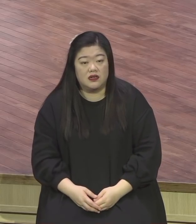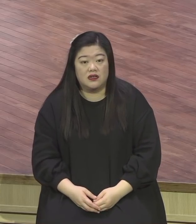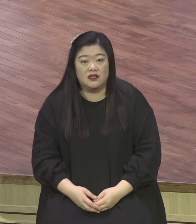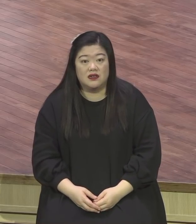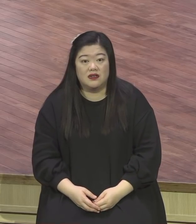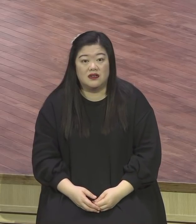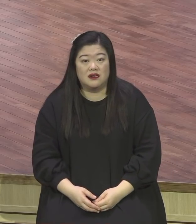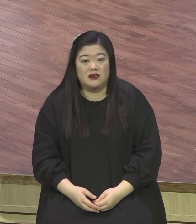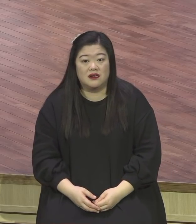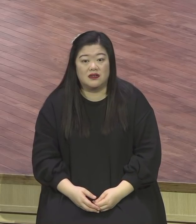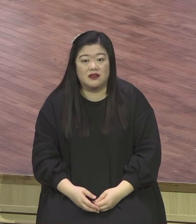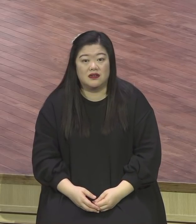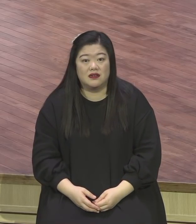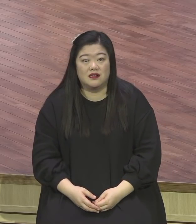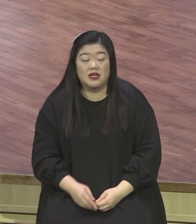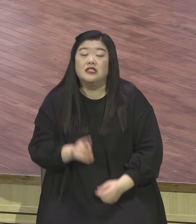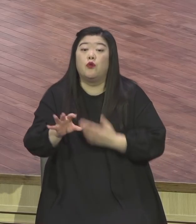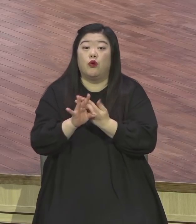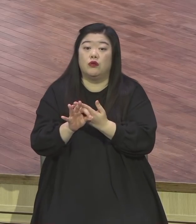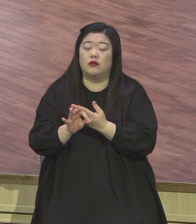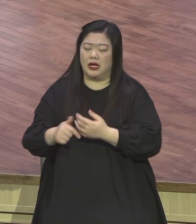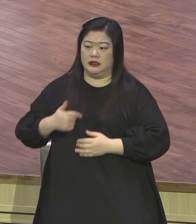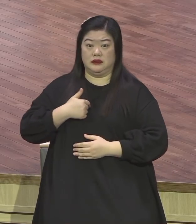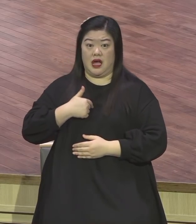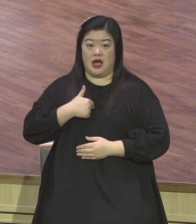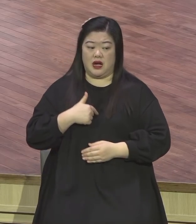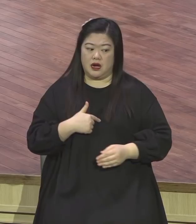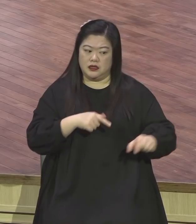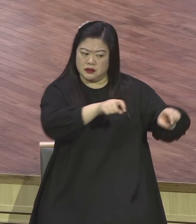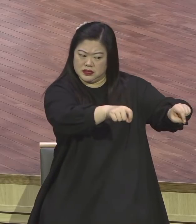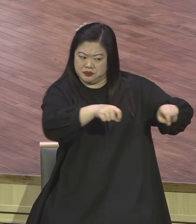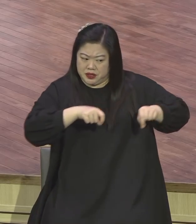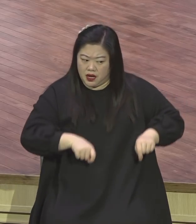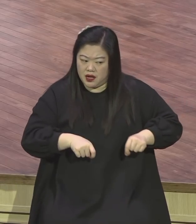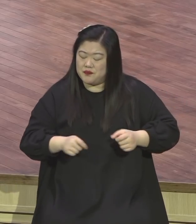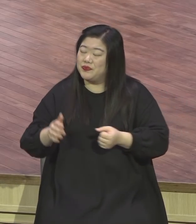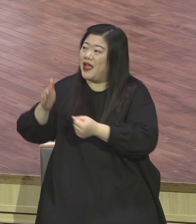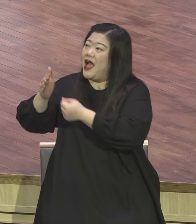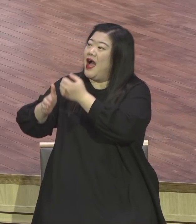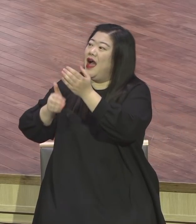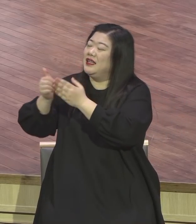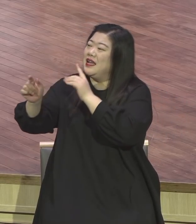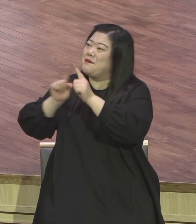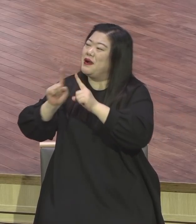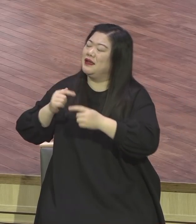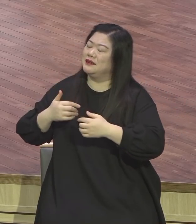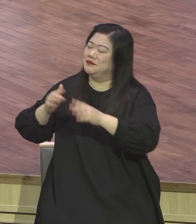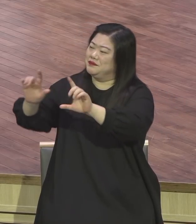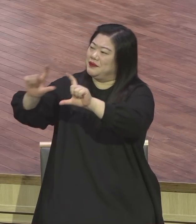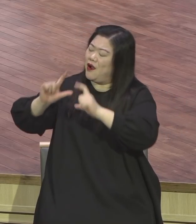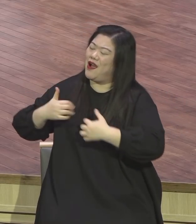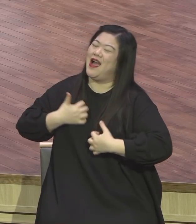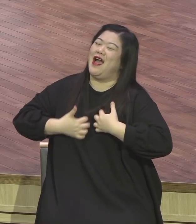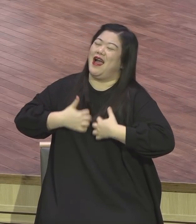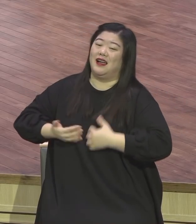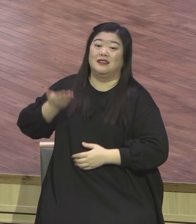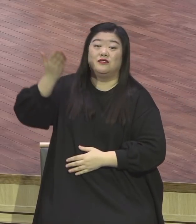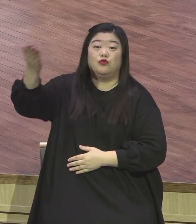너무 기뻐하면요 하나님을 기분 좋게 하죠 하나님을 즐겁게 해주고 하나님 마음을 시원하게 하면 나머지 다 책임져 준다니까요 그걸 난